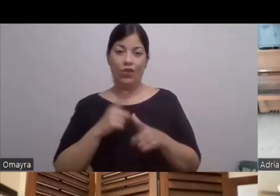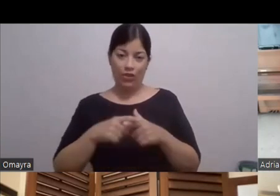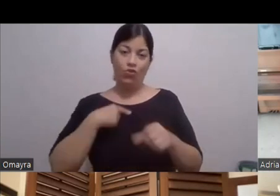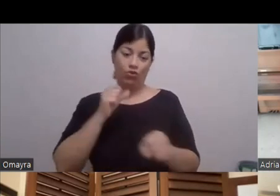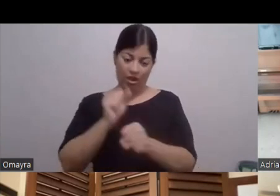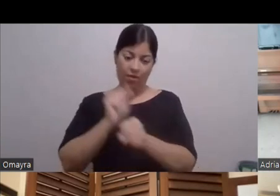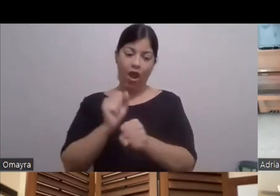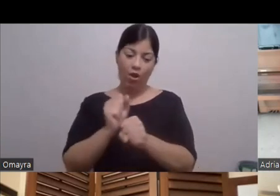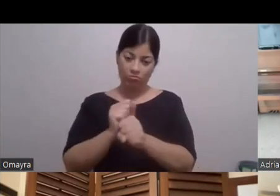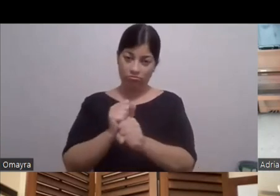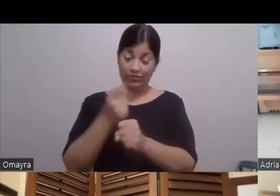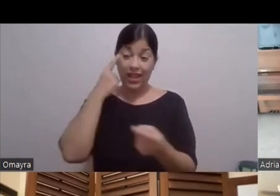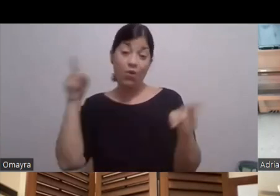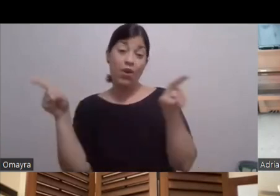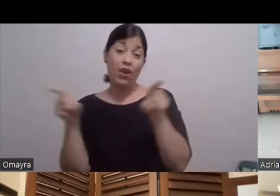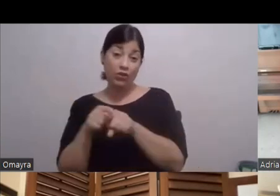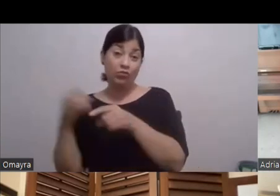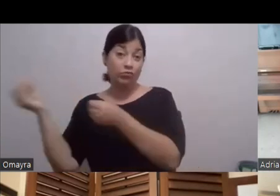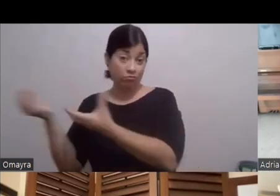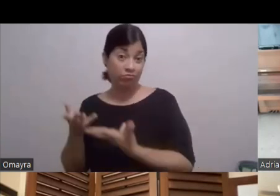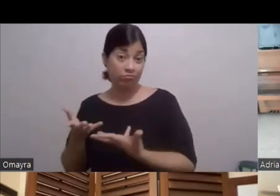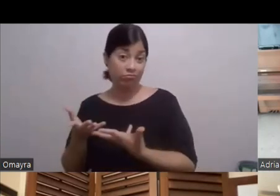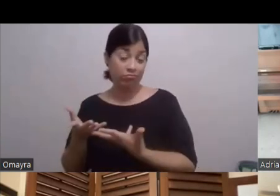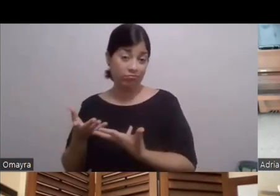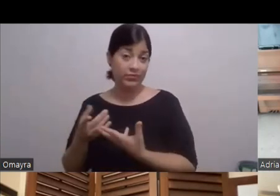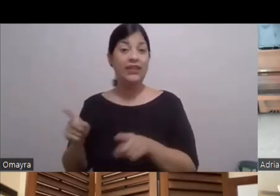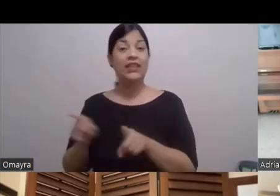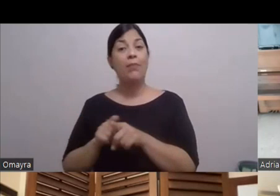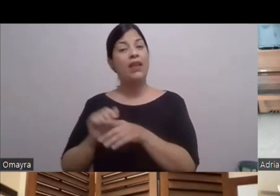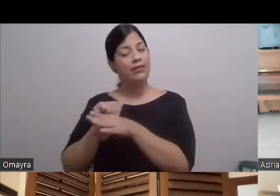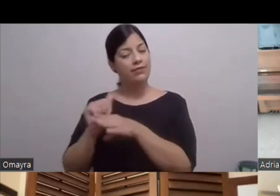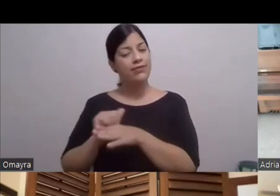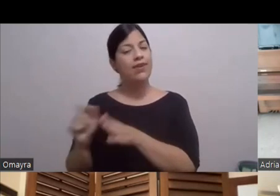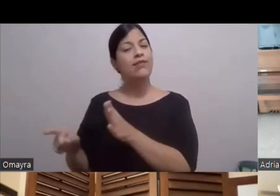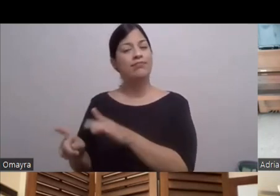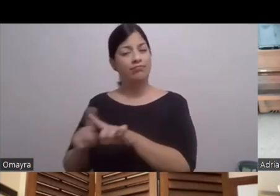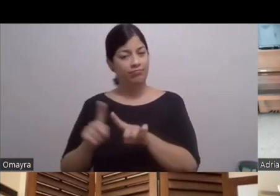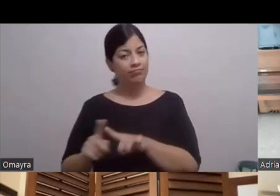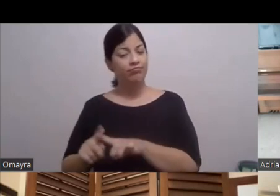trabajando Y tuvimos varios ensayos También con él Pero sí, soy de los Soy de los que molesta bastante